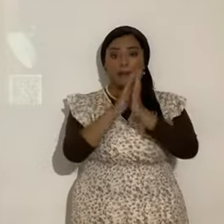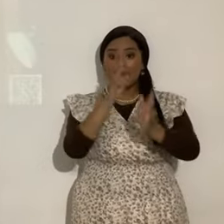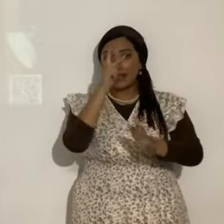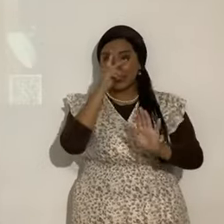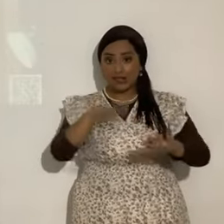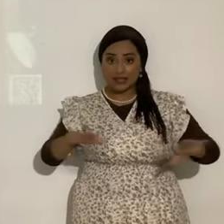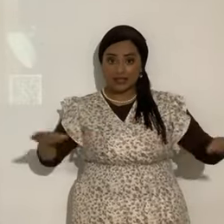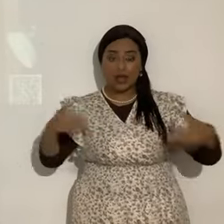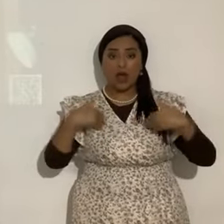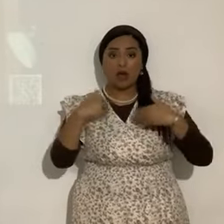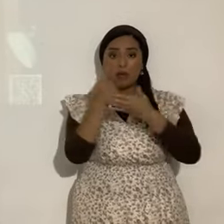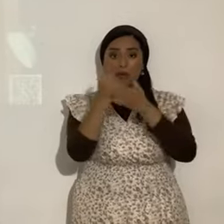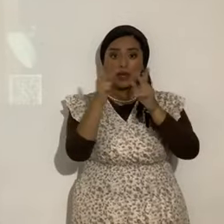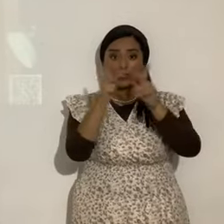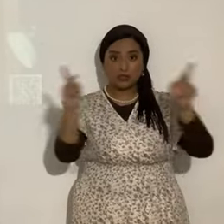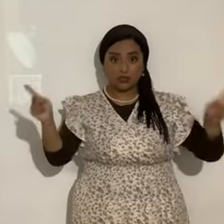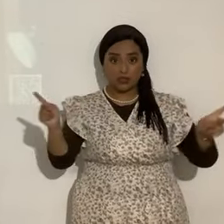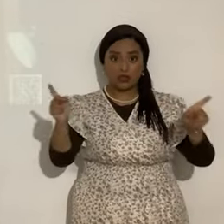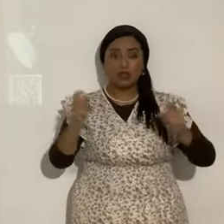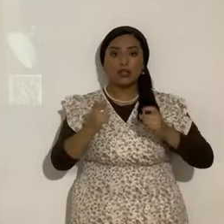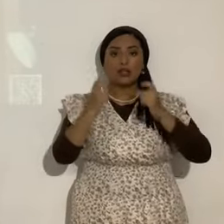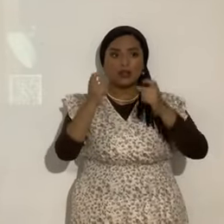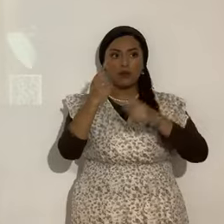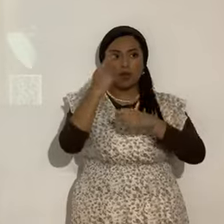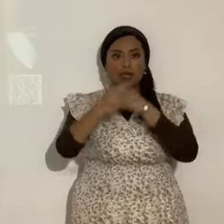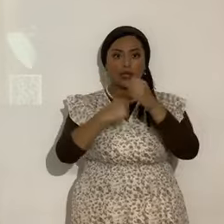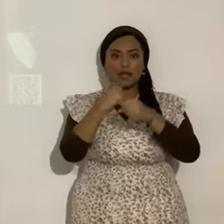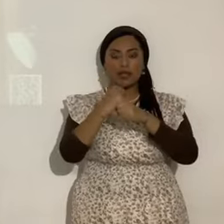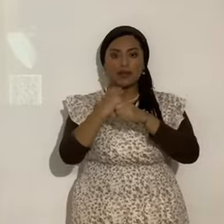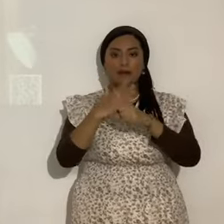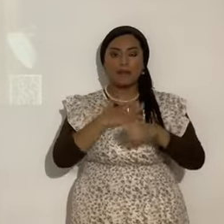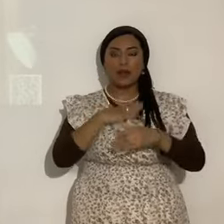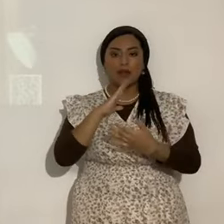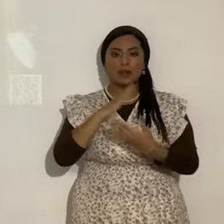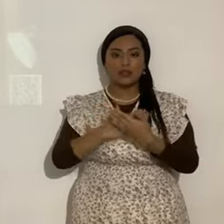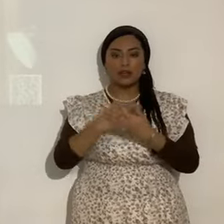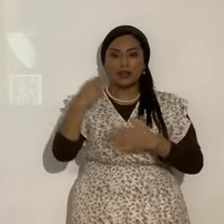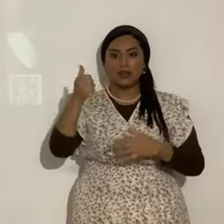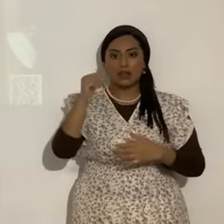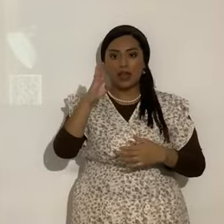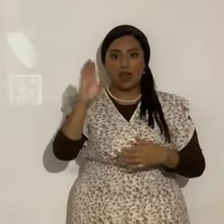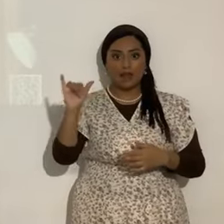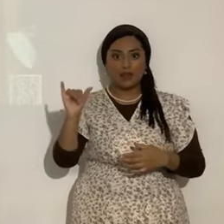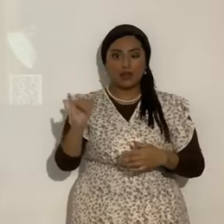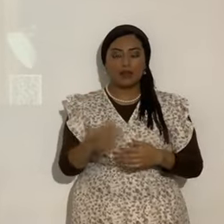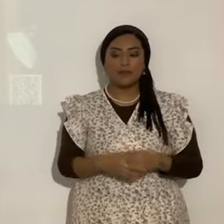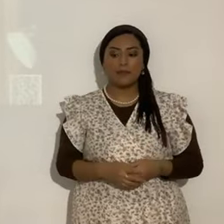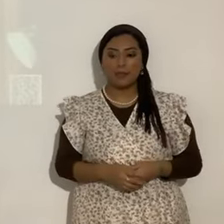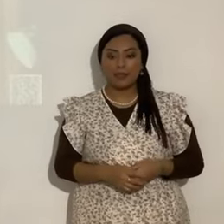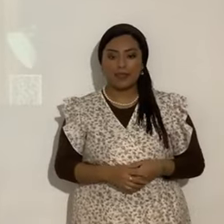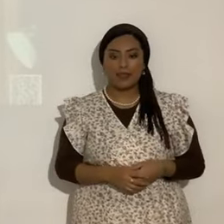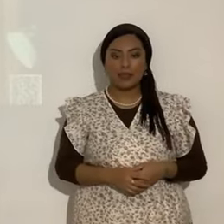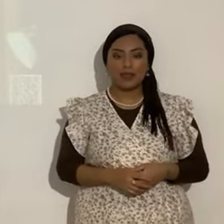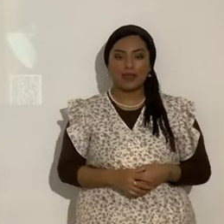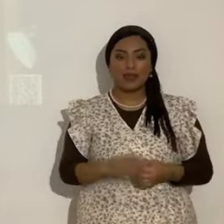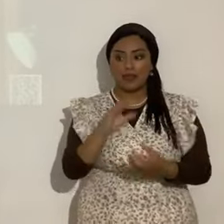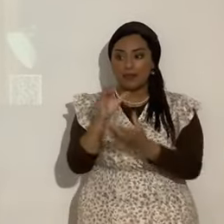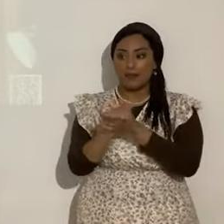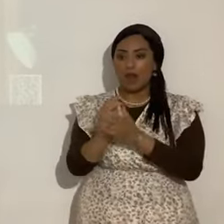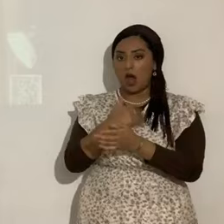las Parashot. Que dio prácticamente en un año el amor a Gaby. Mi hija Gaby Palacios. Esposa de nuestro amado Roel Luis